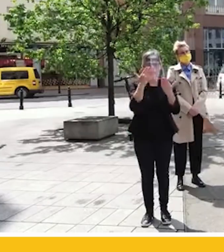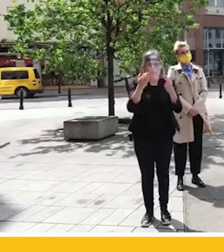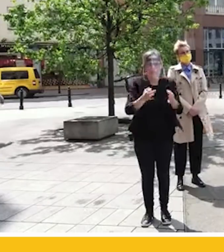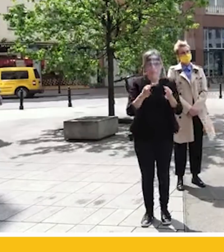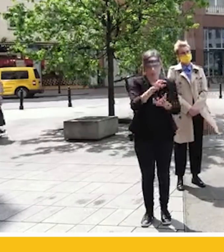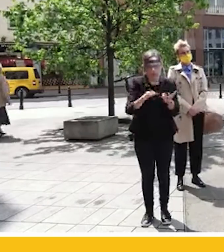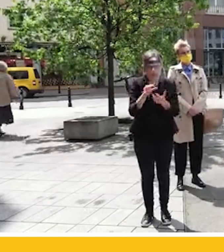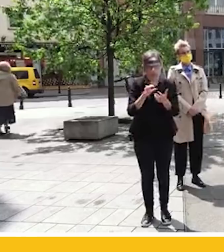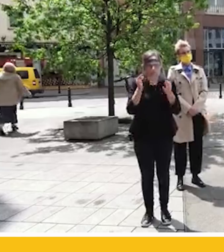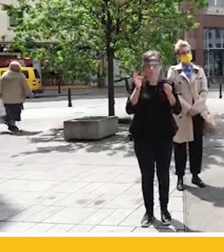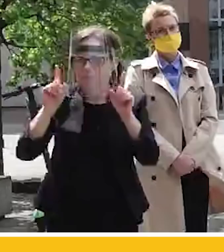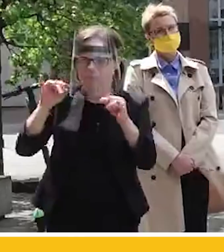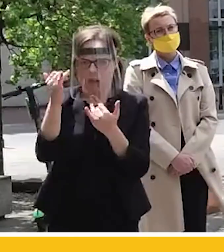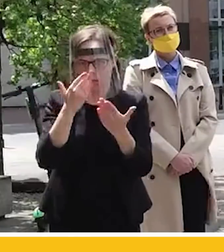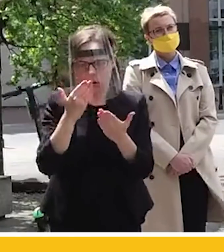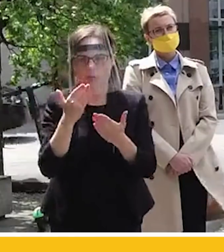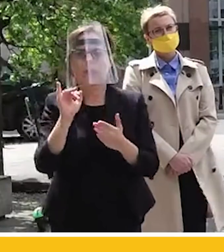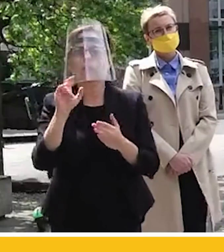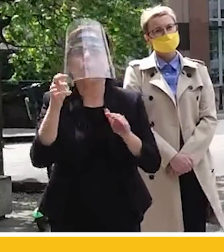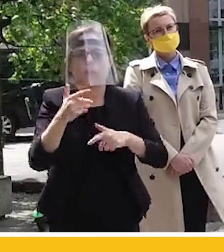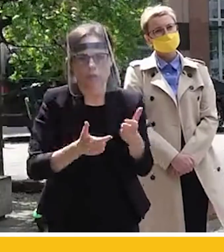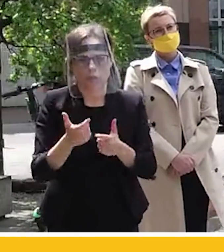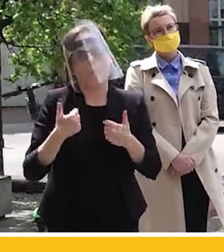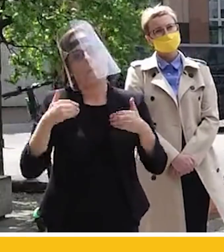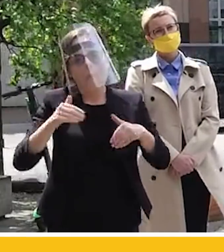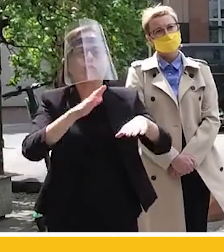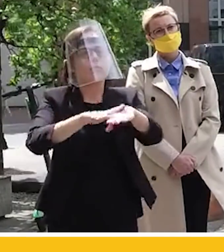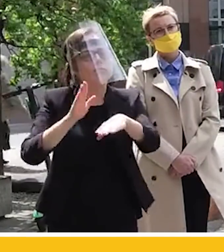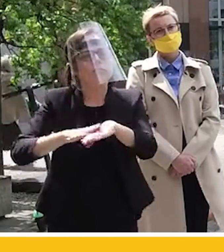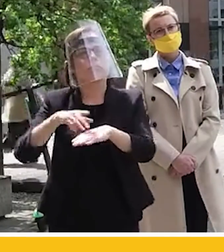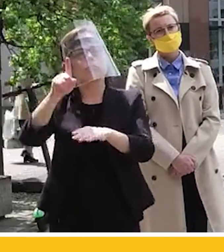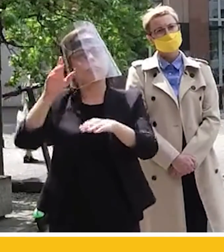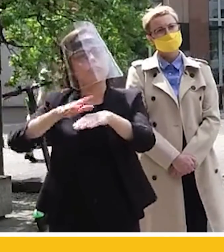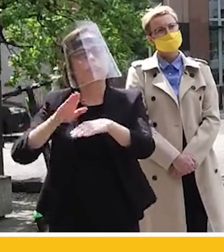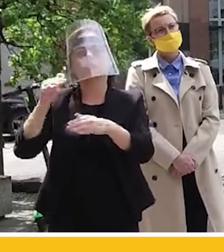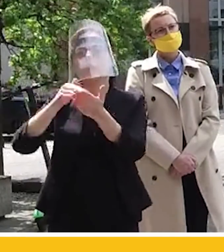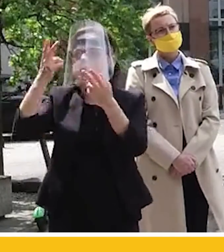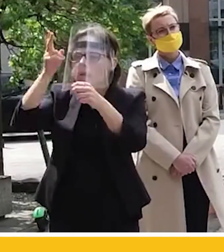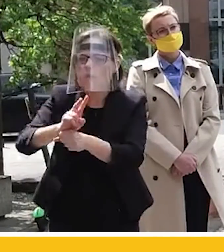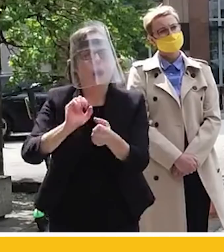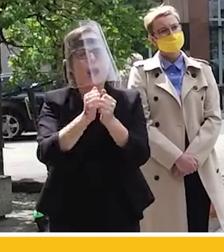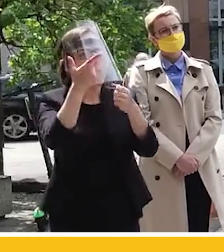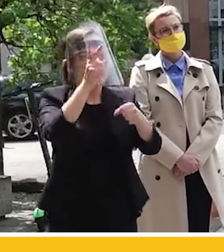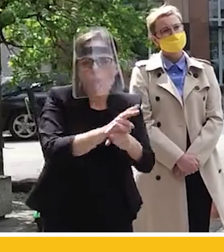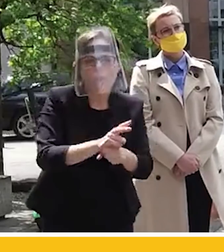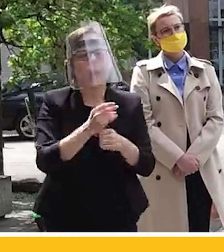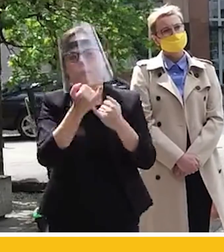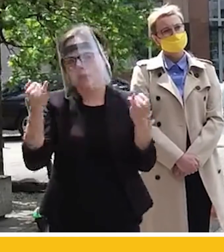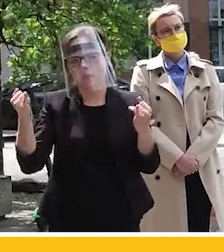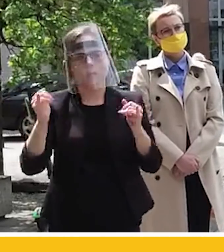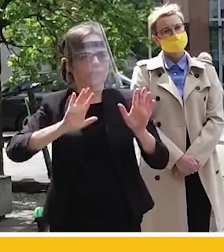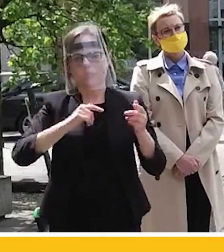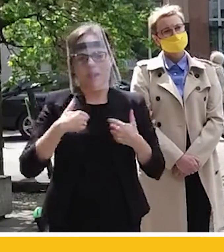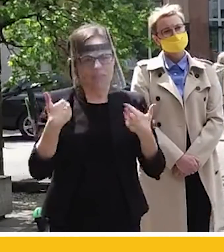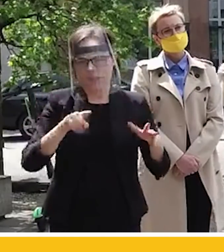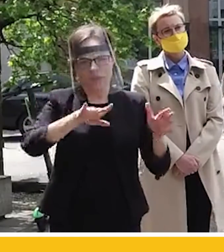możemy z tym zrobić? Możemy po raz kolejny stać i krzyczeć, że apelujemy o wotum nieufności, o wotum zaufania, o to czy o tamto. My jesteśmy ludźmi od roboty.